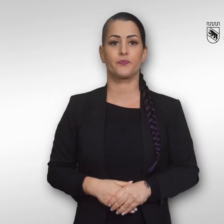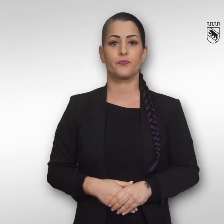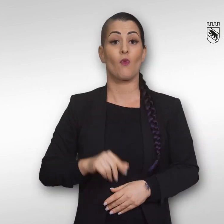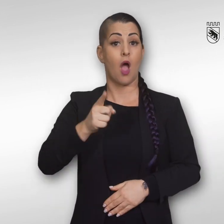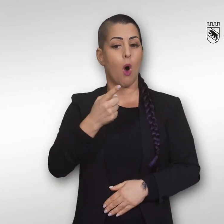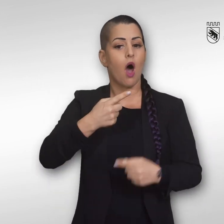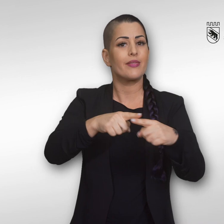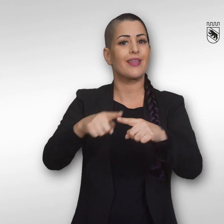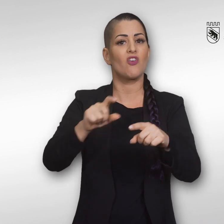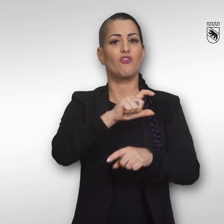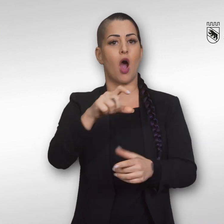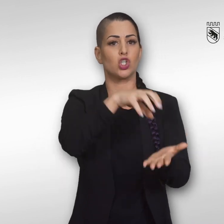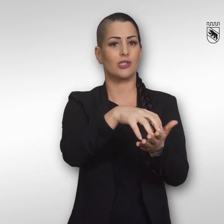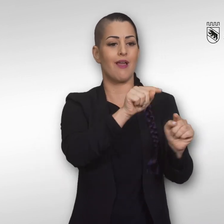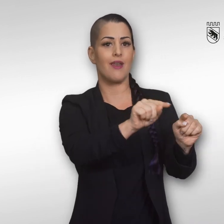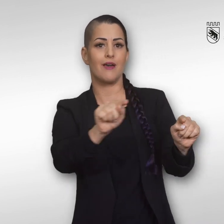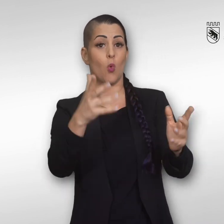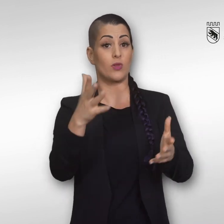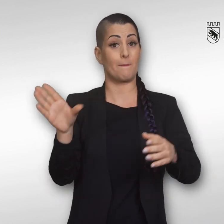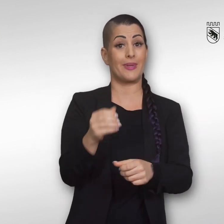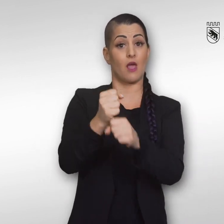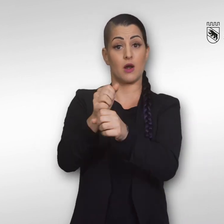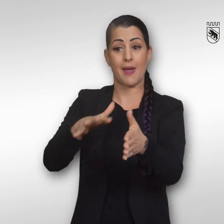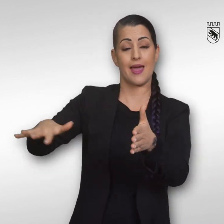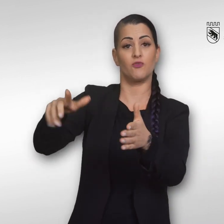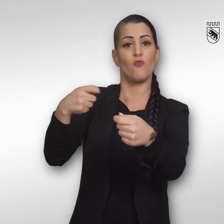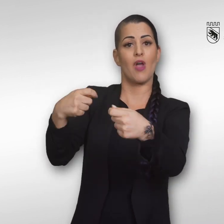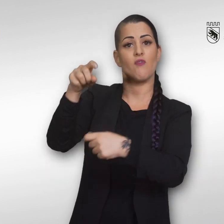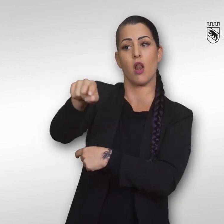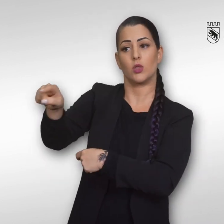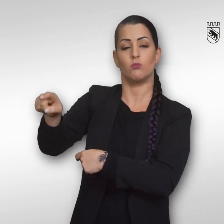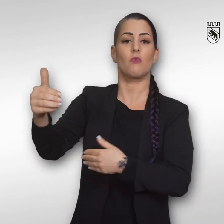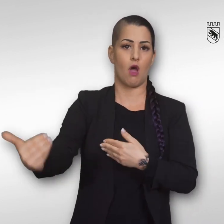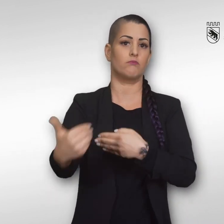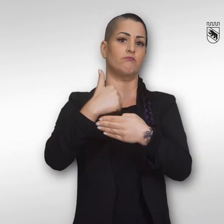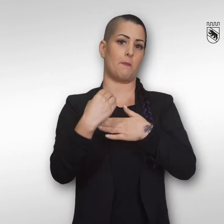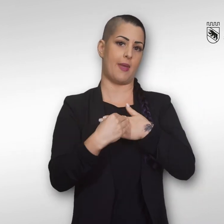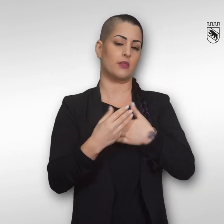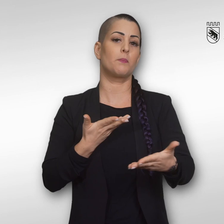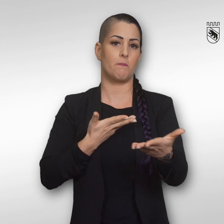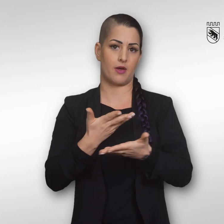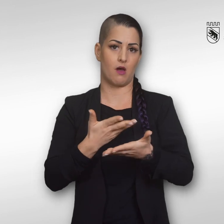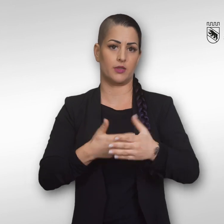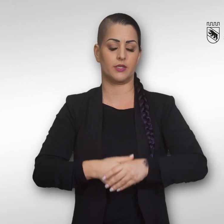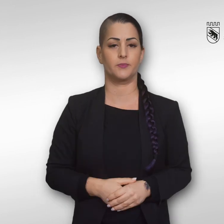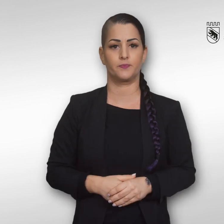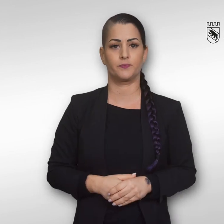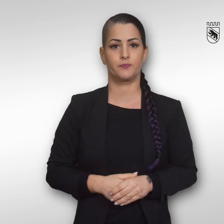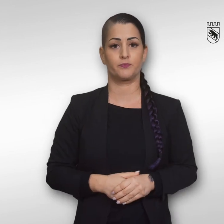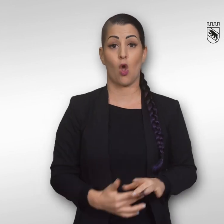Auch andere Fachstellen oder Mitarbeitende der Verwaltung können sich bei uns melden und sich beraten lassen. Der Kontakt mit